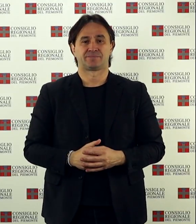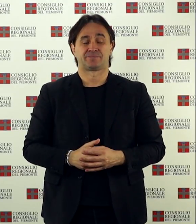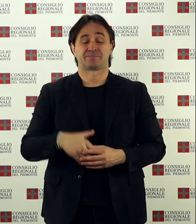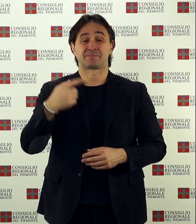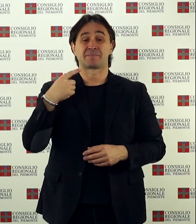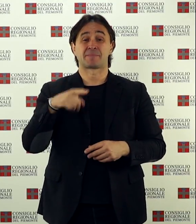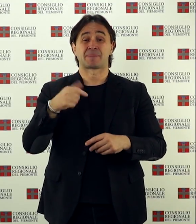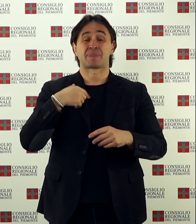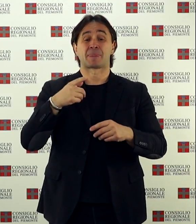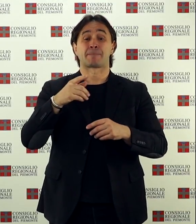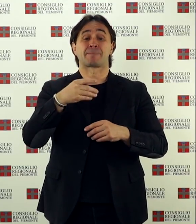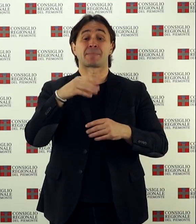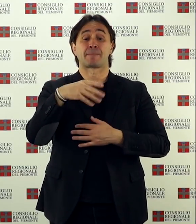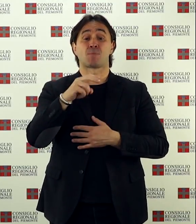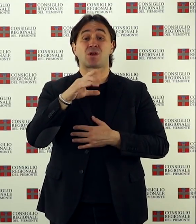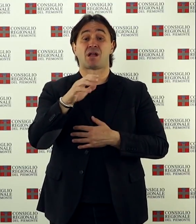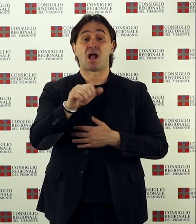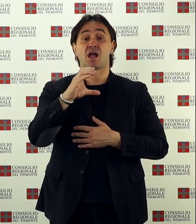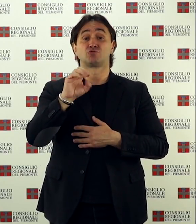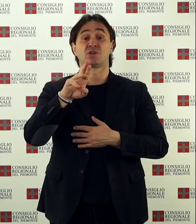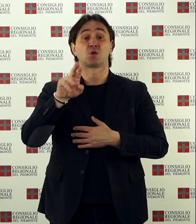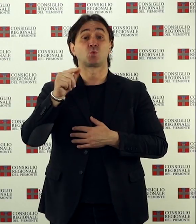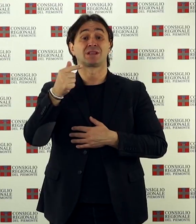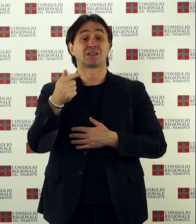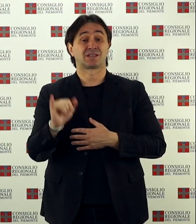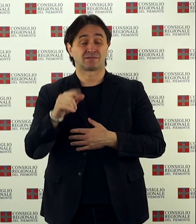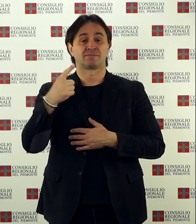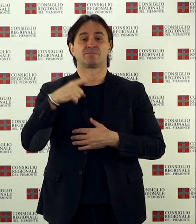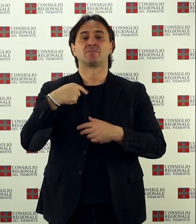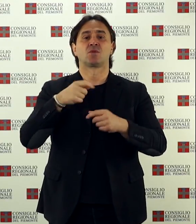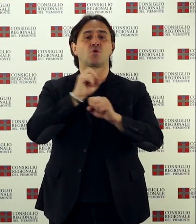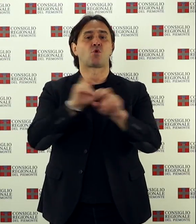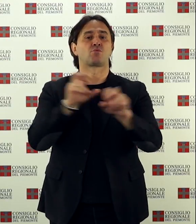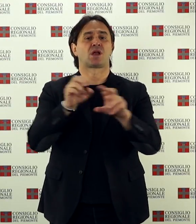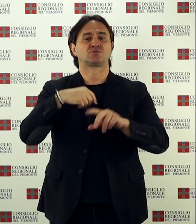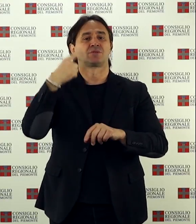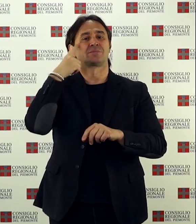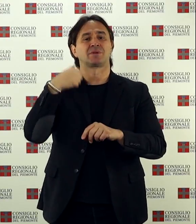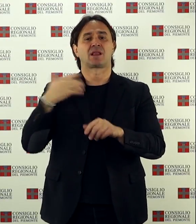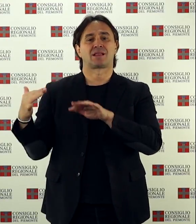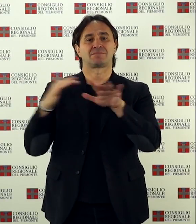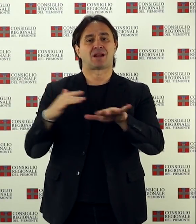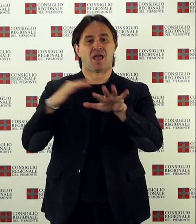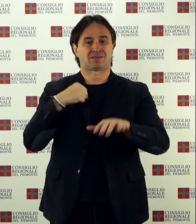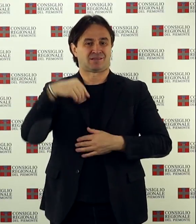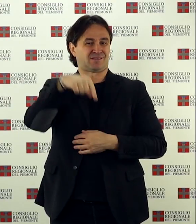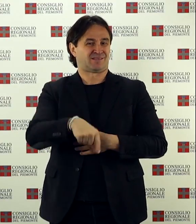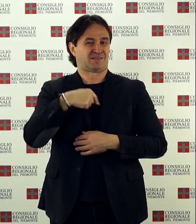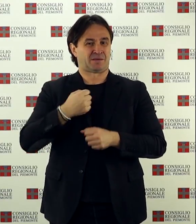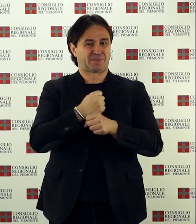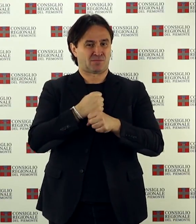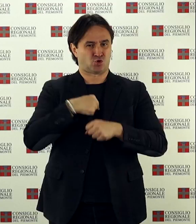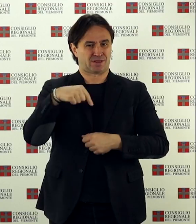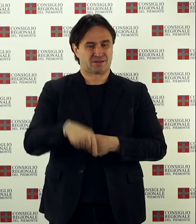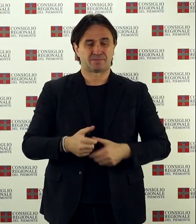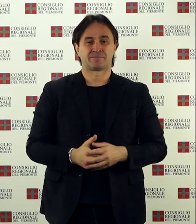pomeriggio l'assessora all'immigrazione Monica Cerutti ha svolto una comunicazione sull'accoglienza degli immigrati in Piemonte, su cui si è aperto il